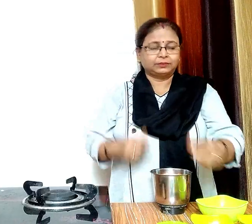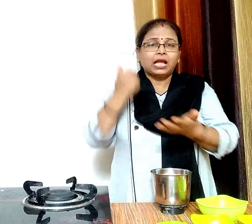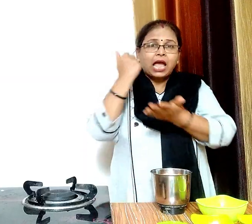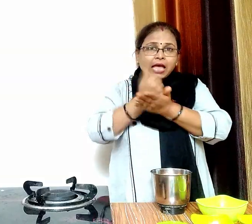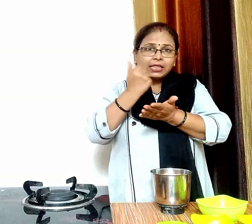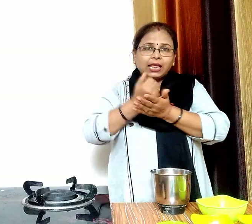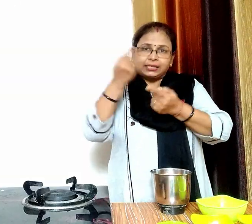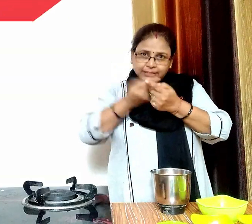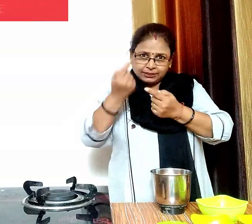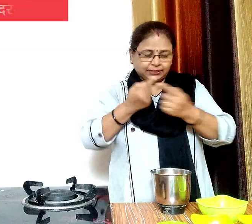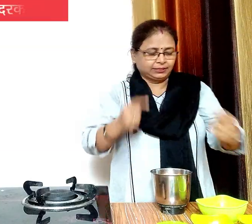एक अद्रफ का टुकडा